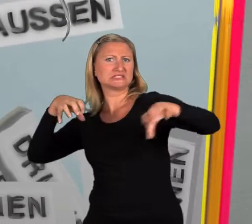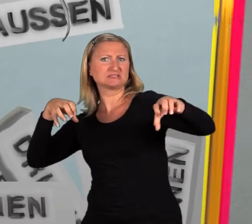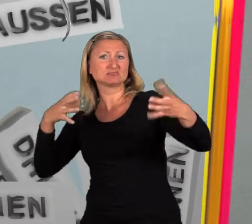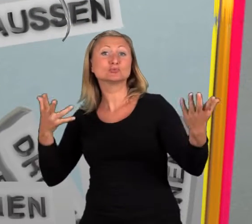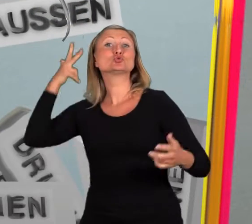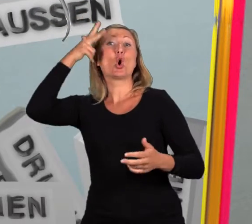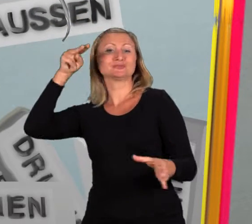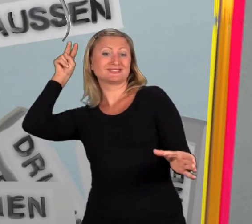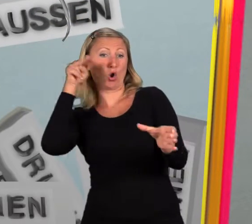der Gesellschaft